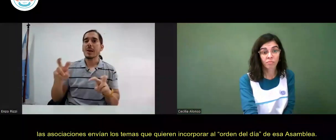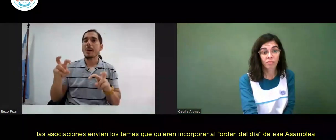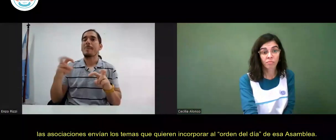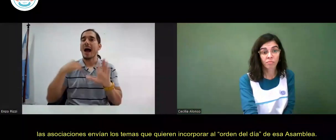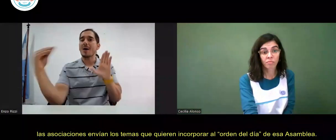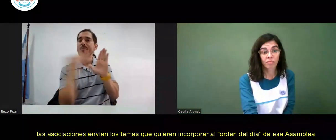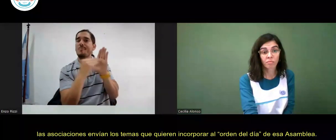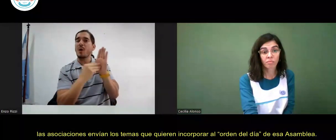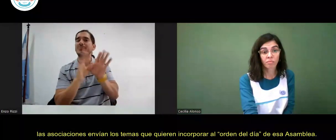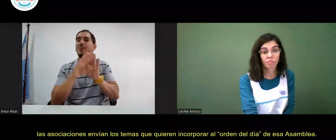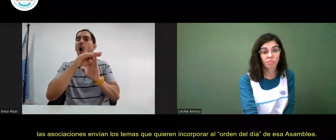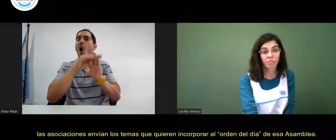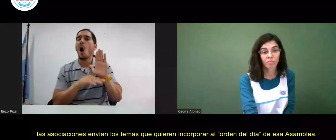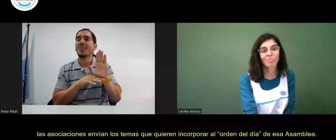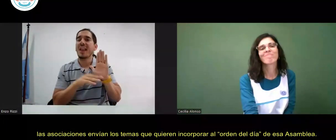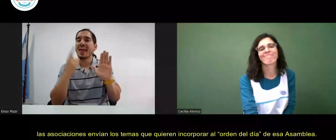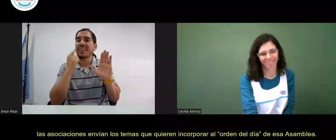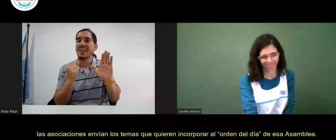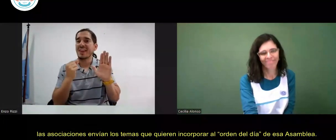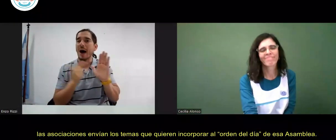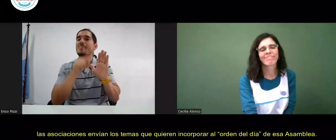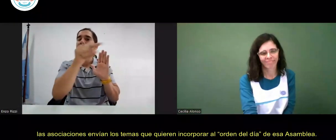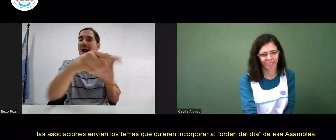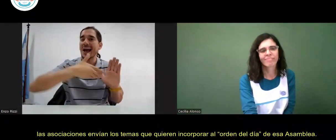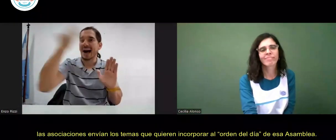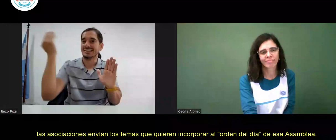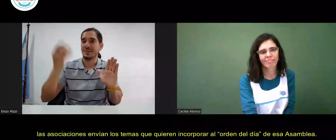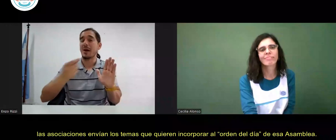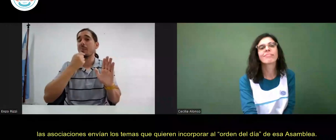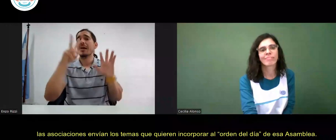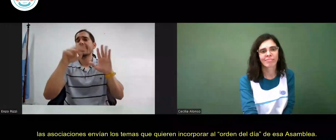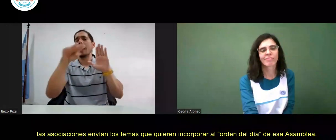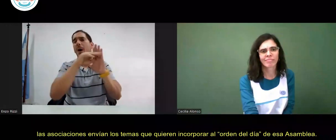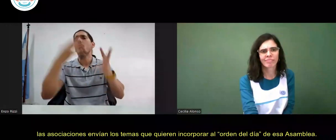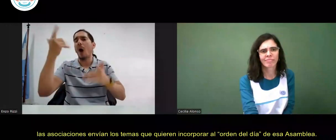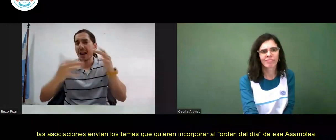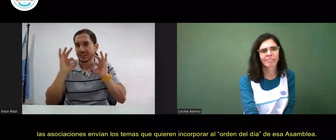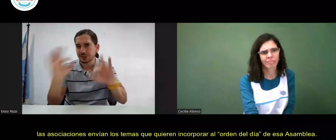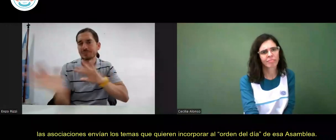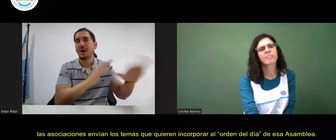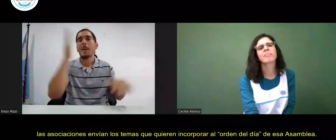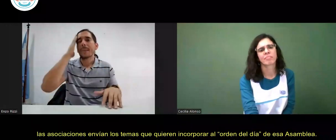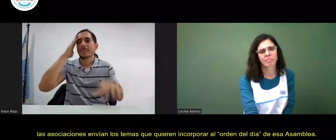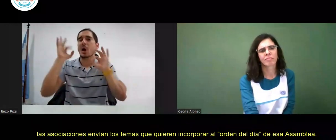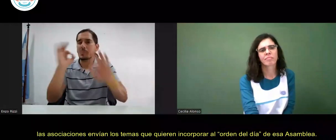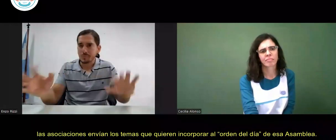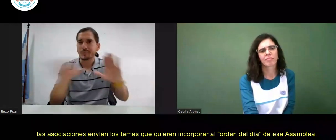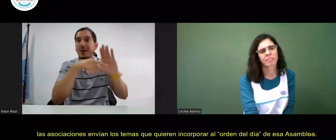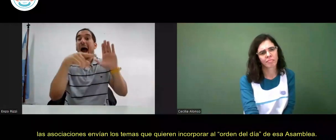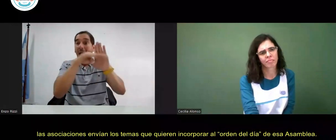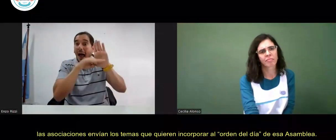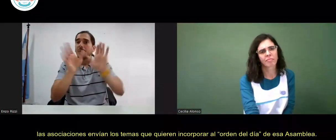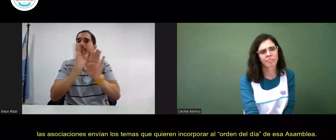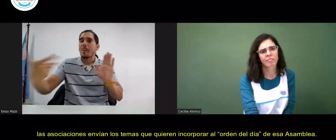incorporar al orden del día de esa asamblea supongamos en primer lugar balance memoria y los temas